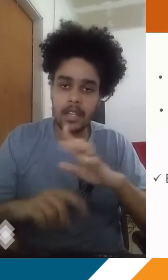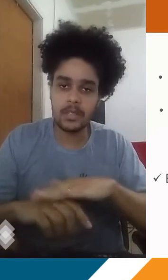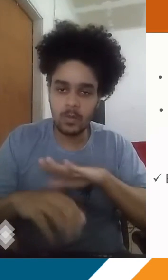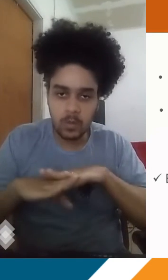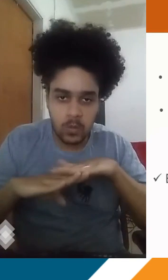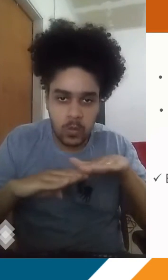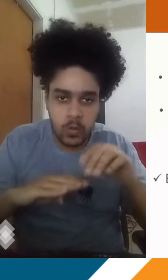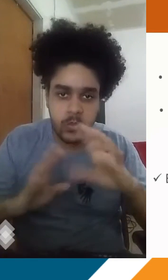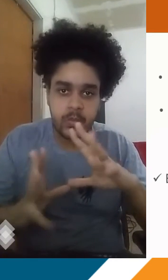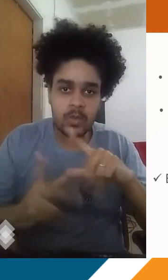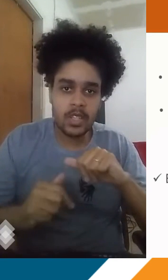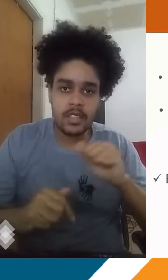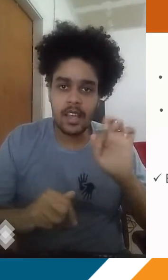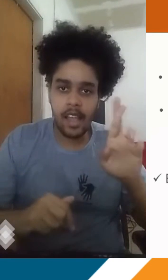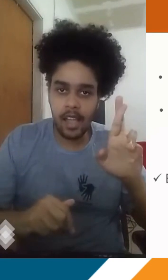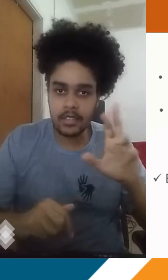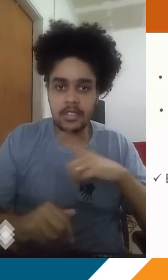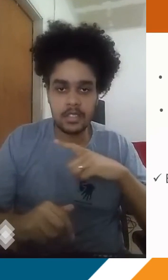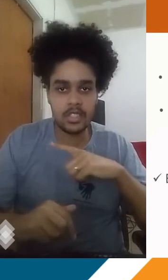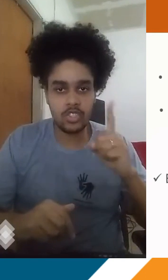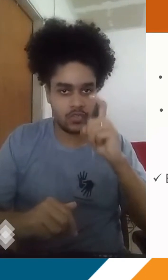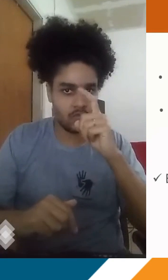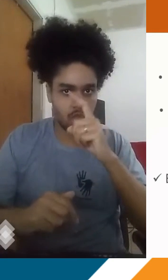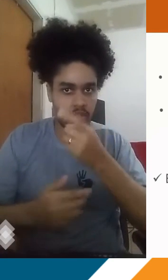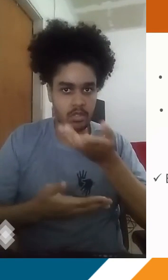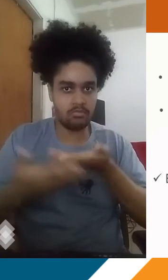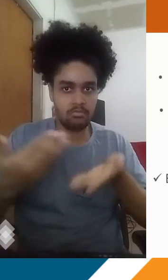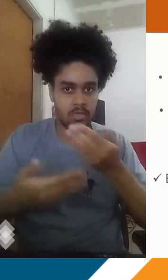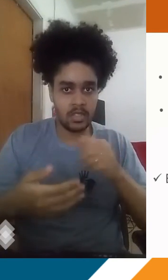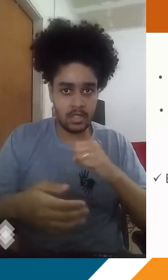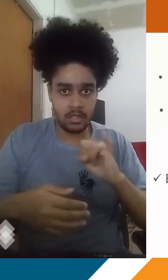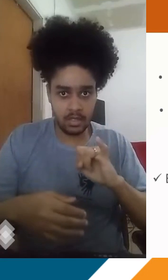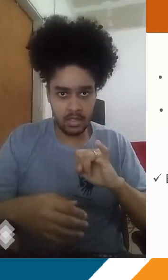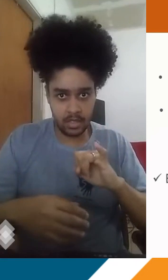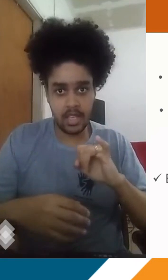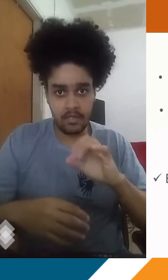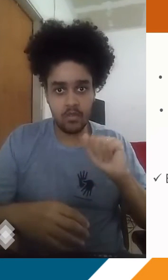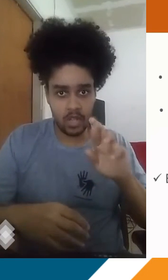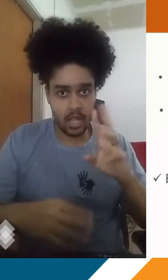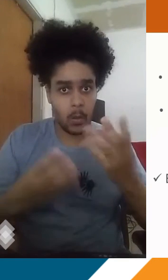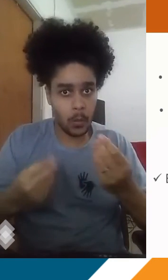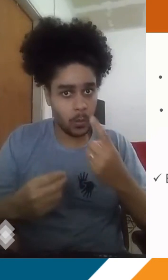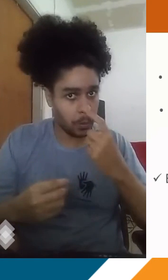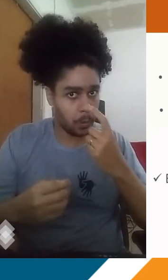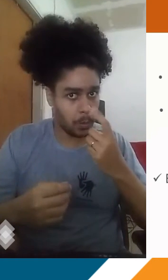frio, mais gelado, que está ocupando essa camada mais superficial da terra. Ou seja, esse ar tem